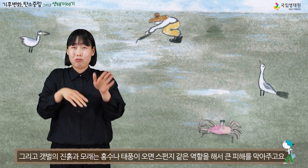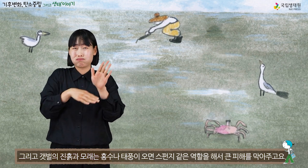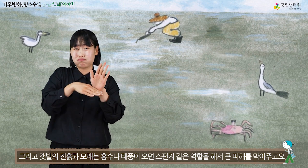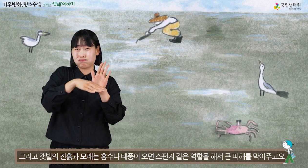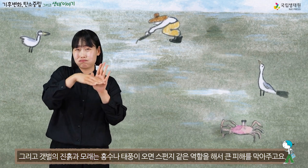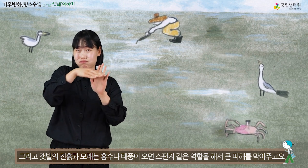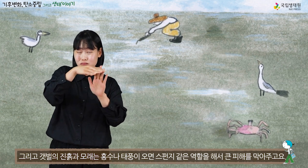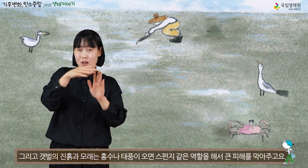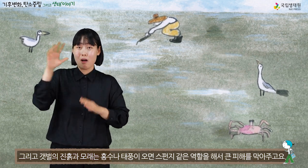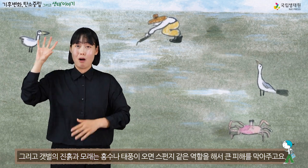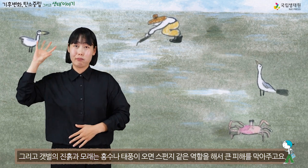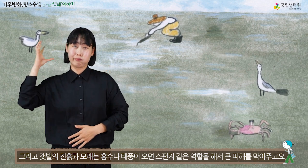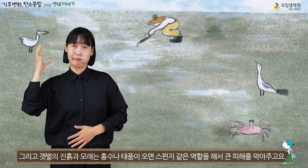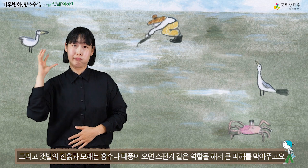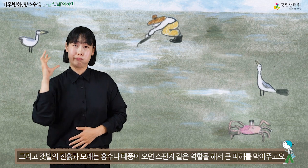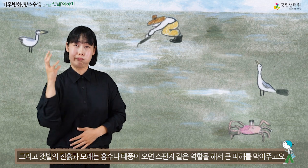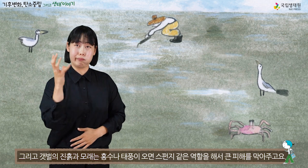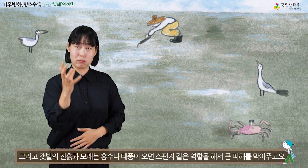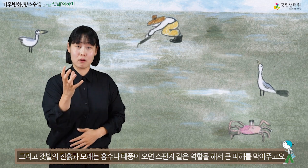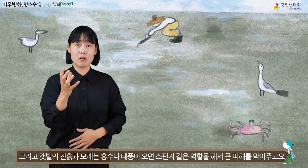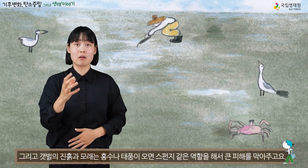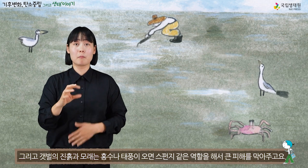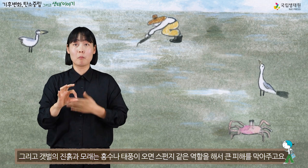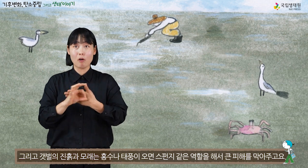큰 피해를 막아주고요.